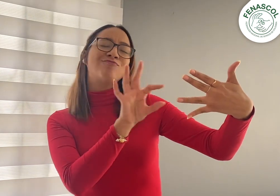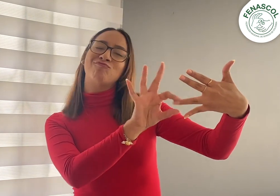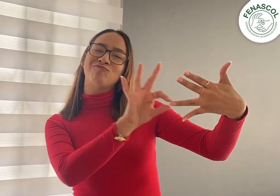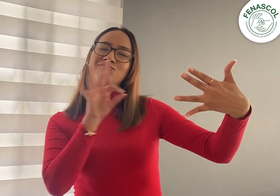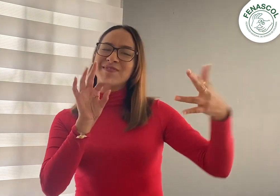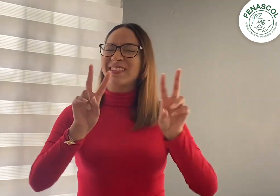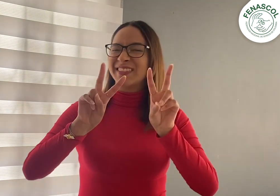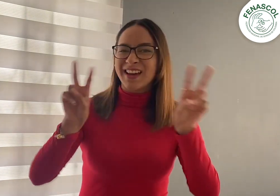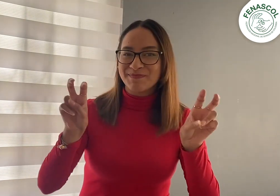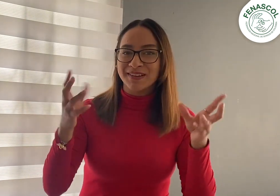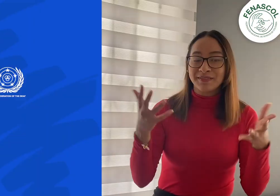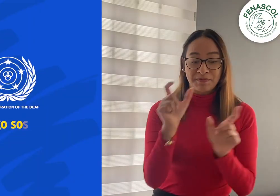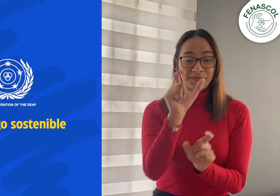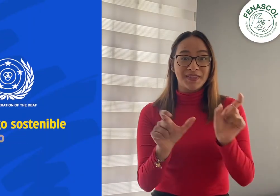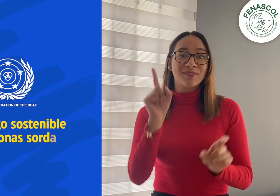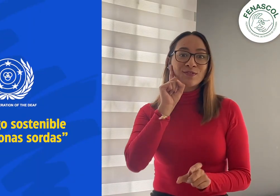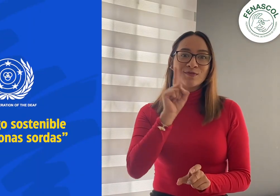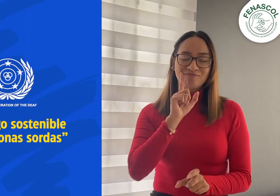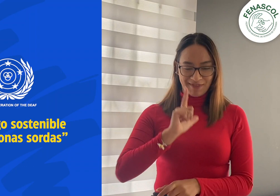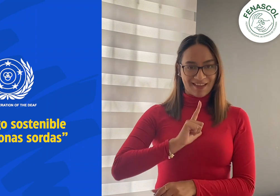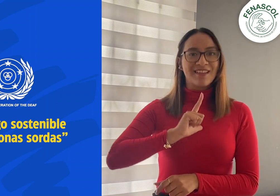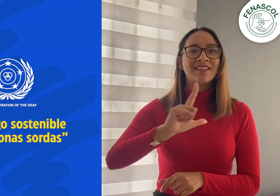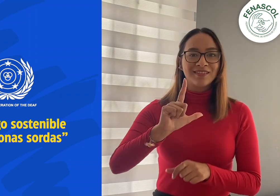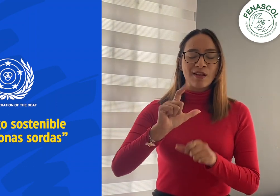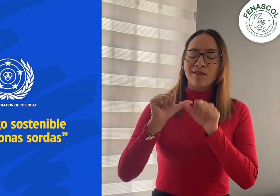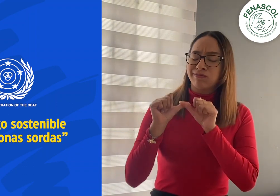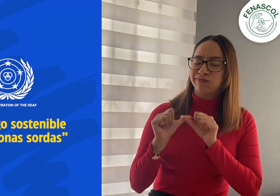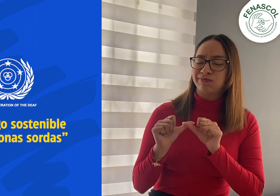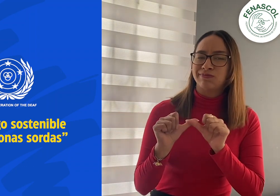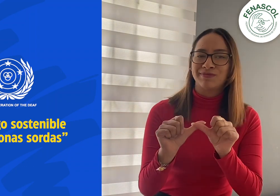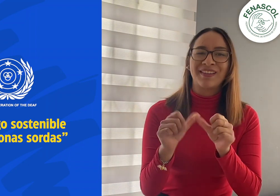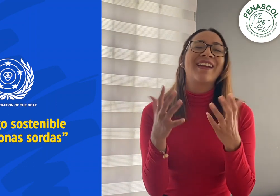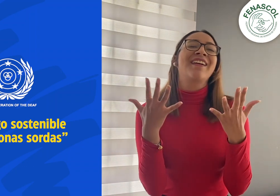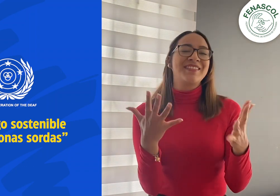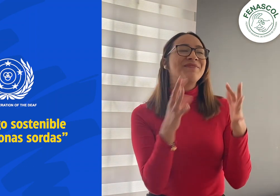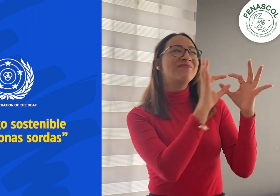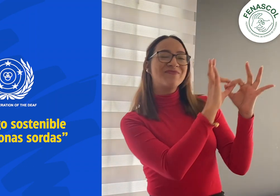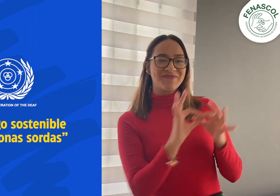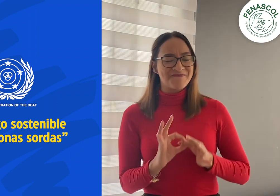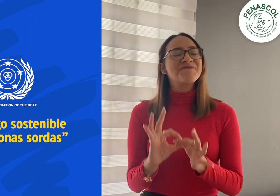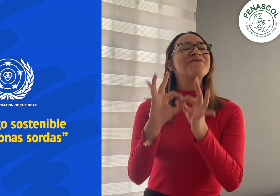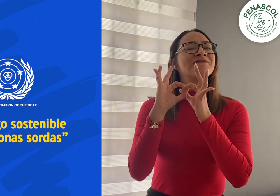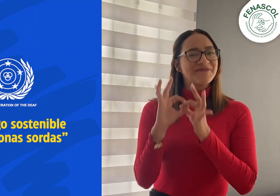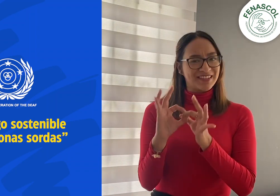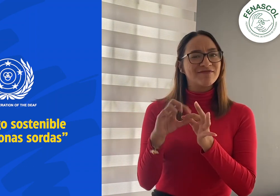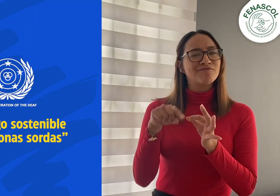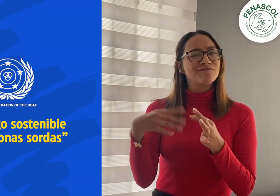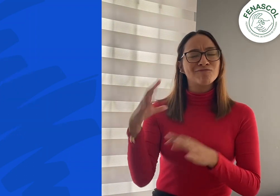temas. Uno de estos es Liderazgo Sostenible para Personas Sordas. En Fenascol